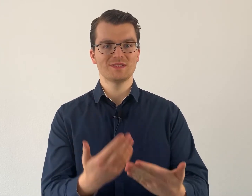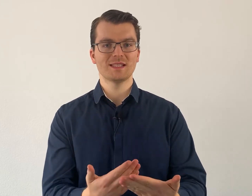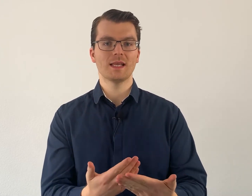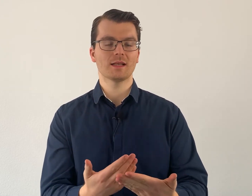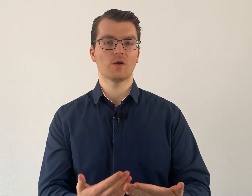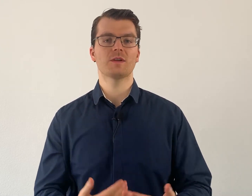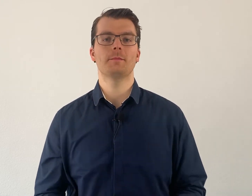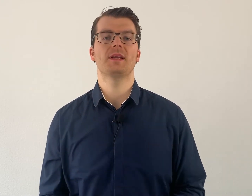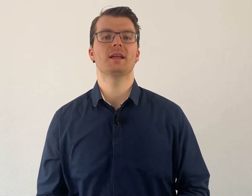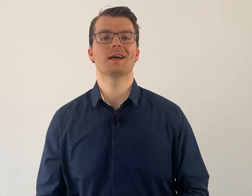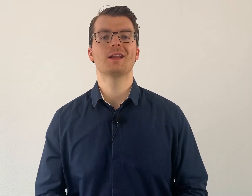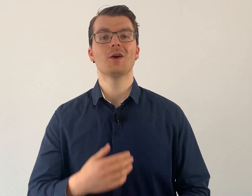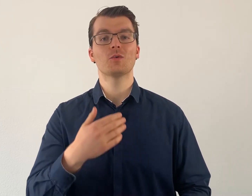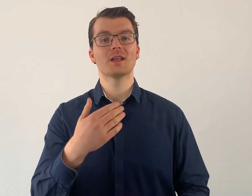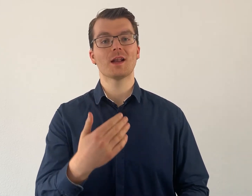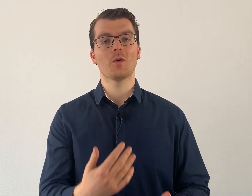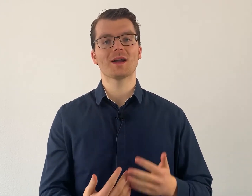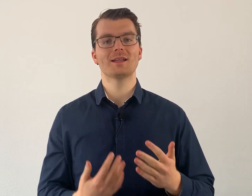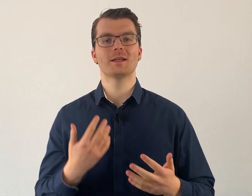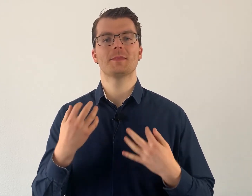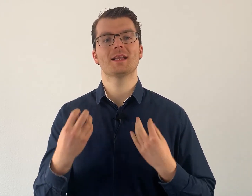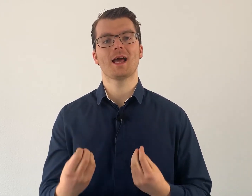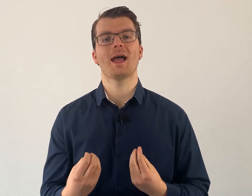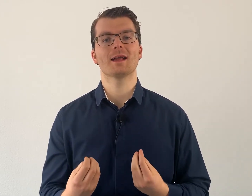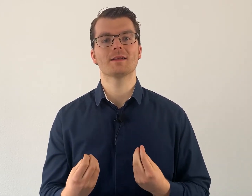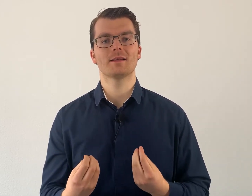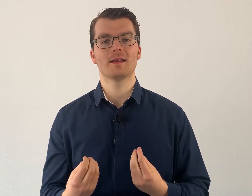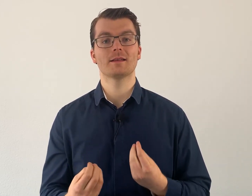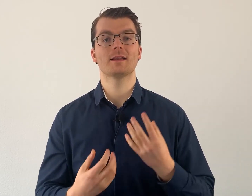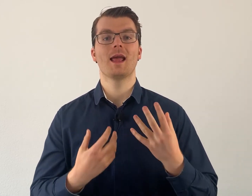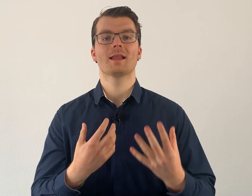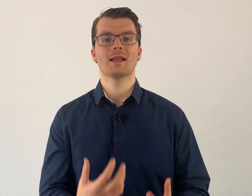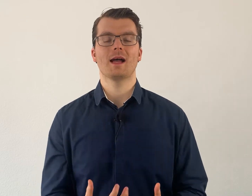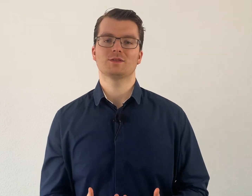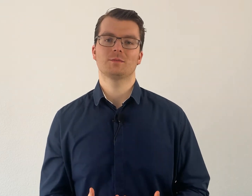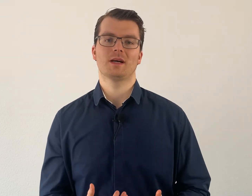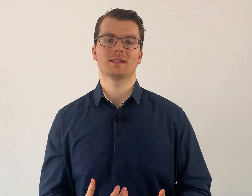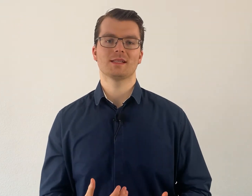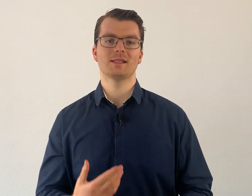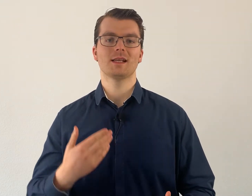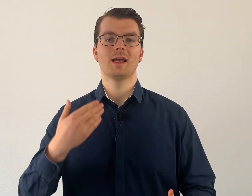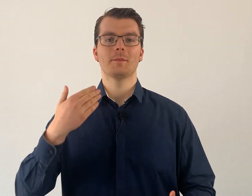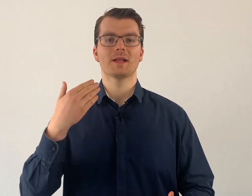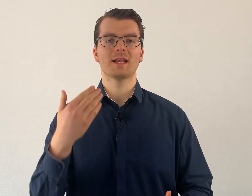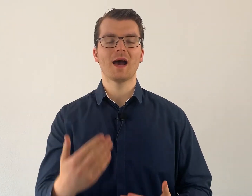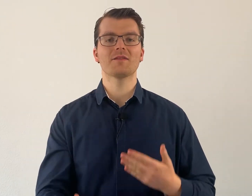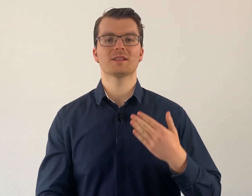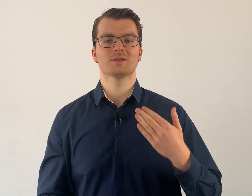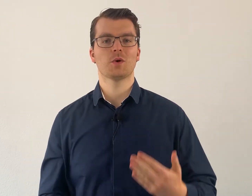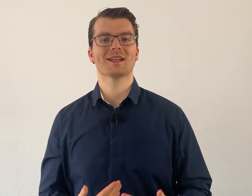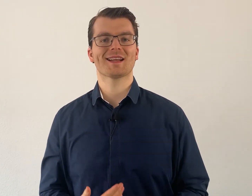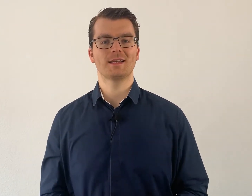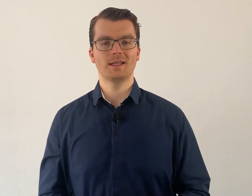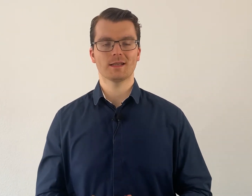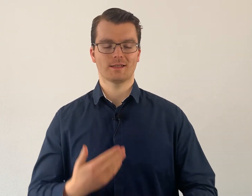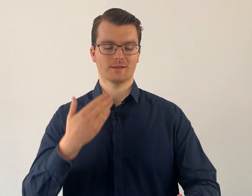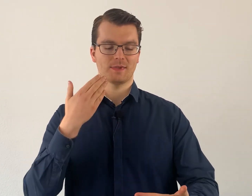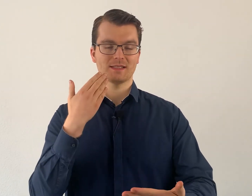sehen auf den Bildern und dann auch richtig mit den eigenen Händen nachzumachen. Das heißt, man darf das noch trainieren, dass man das